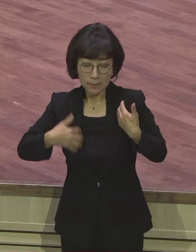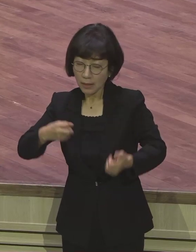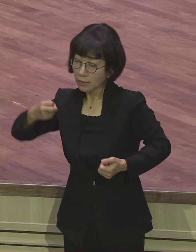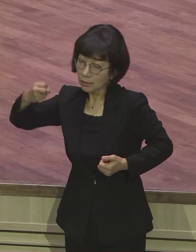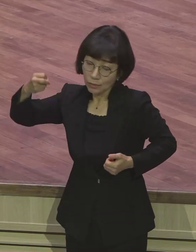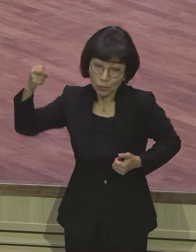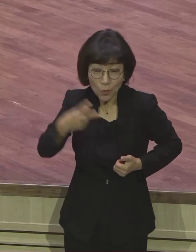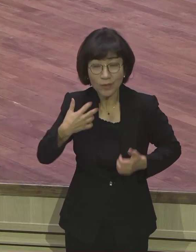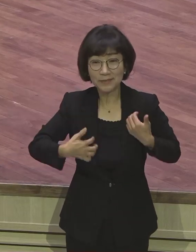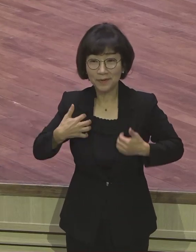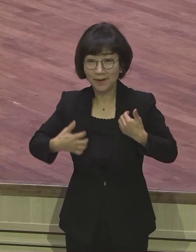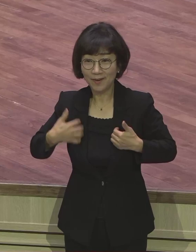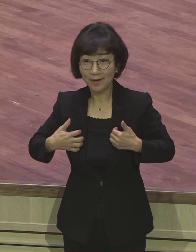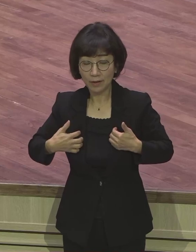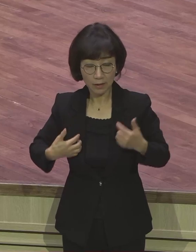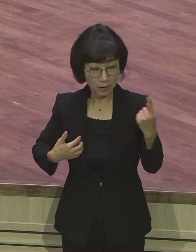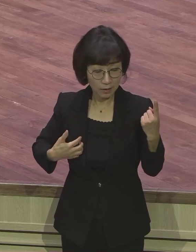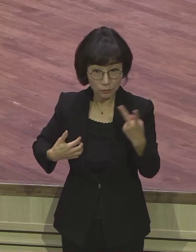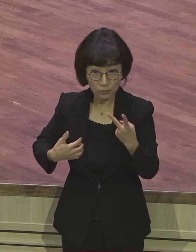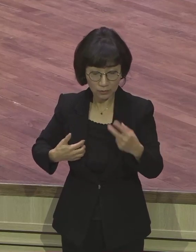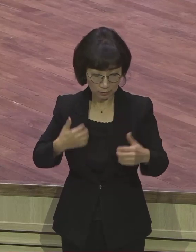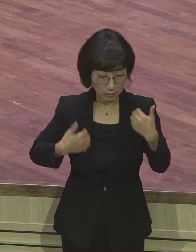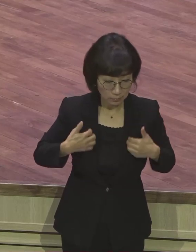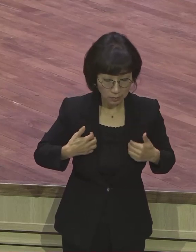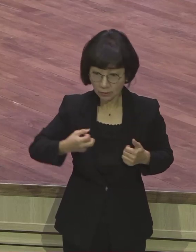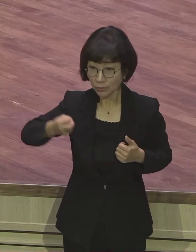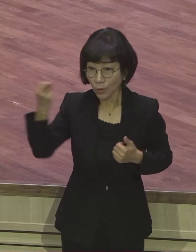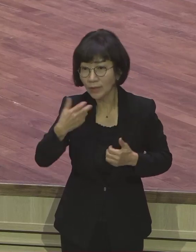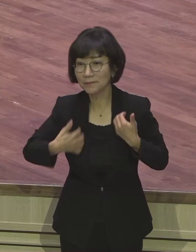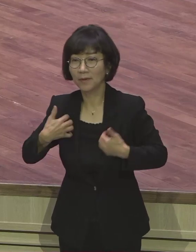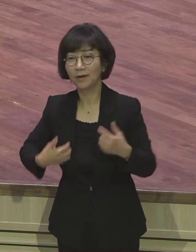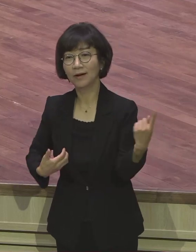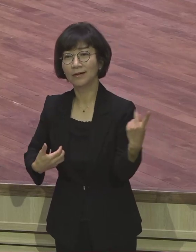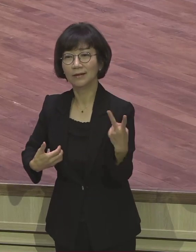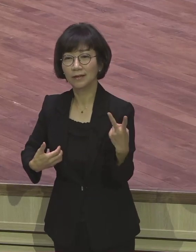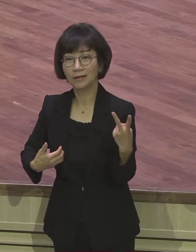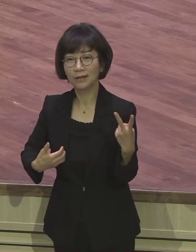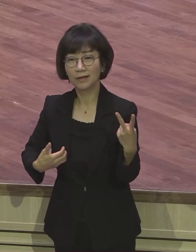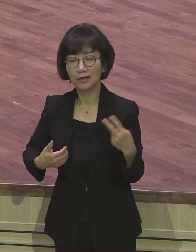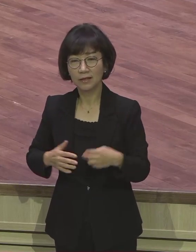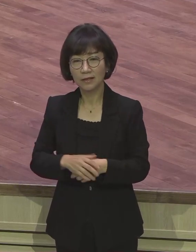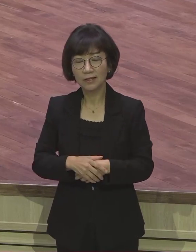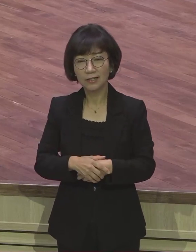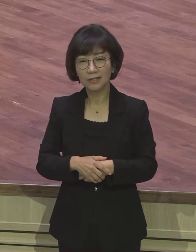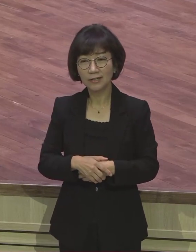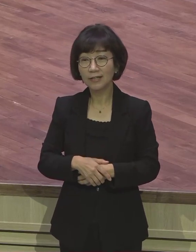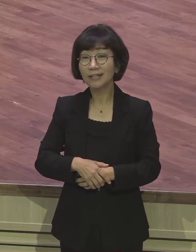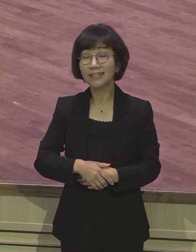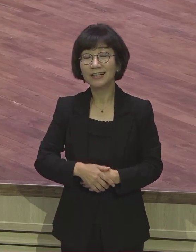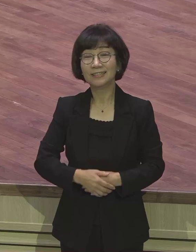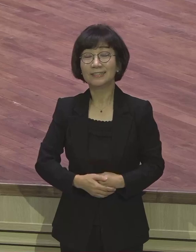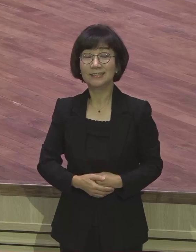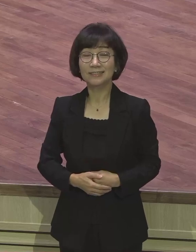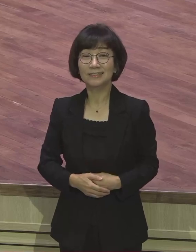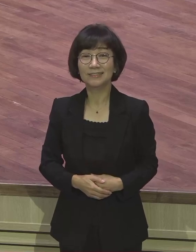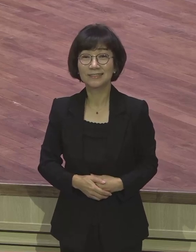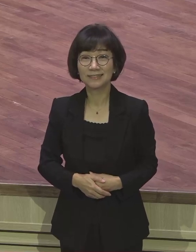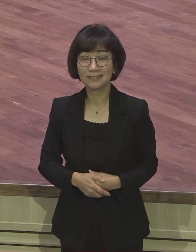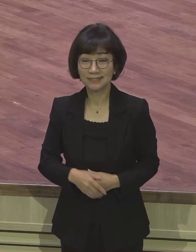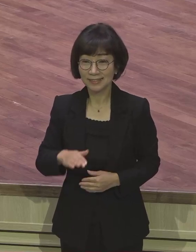번 들어갔습니다. 기뻐하고 기뻐하는 삶. 이유 없어요. 무엇 때문에 우리가 기뻐하고 기뻐하는 삶을 살아야